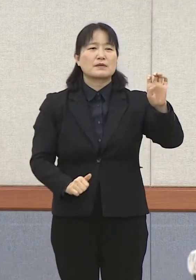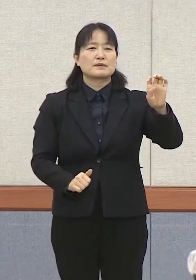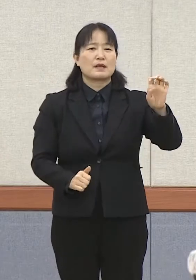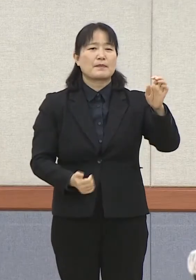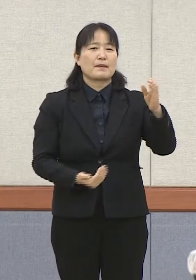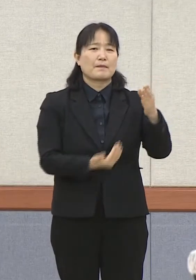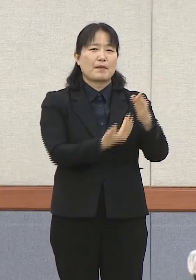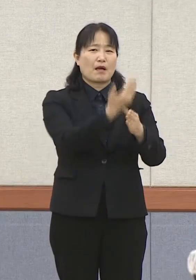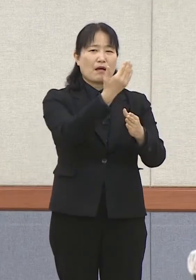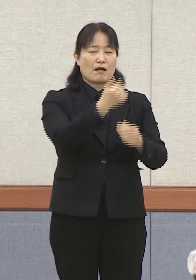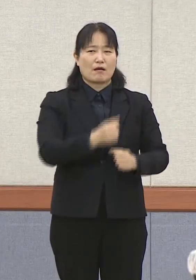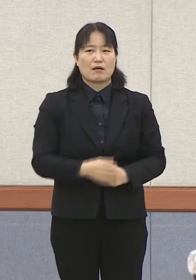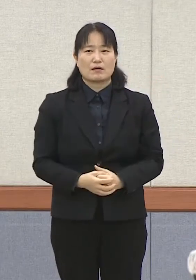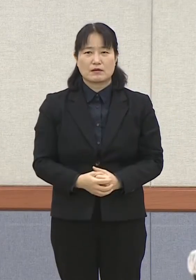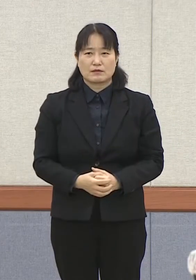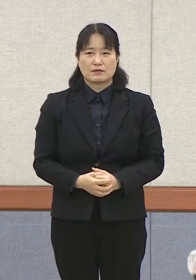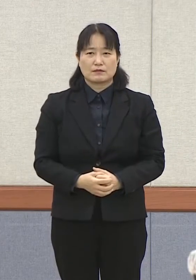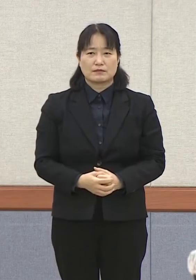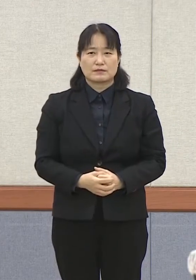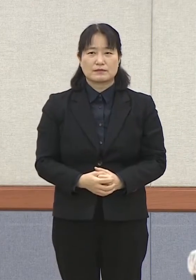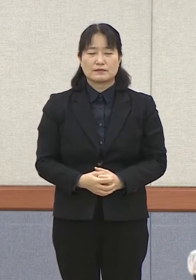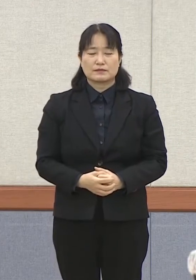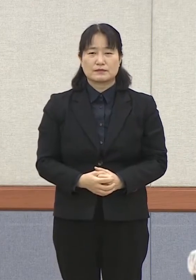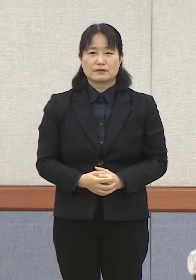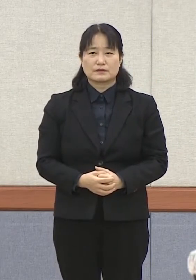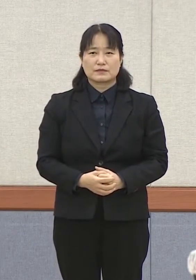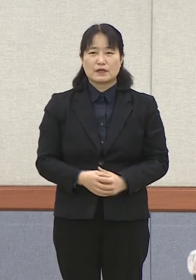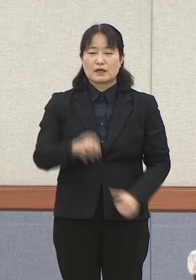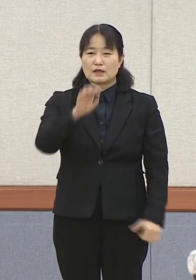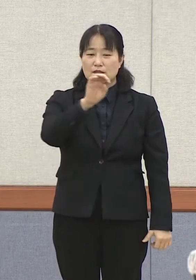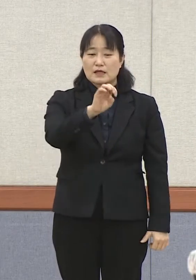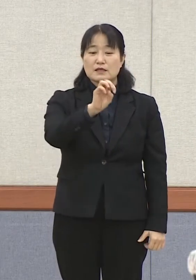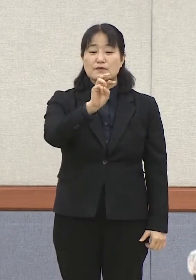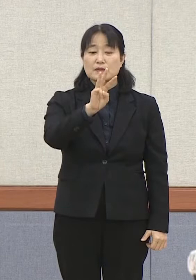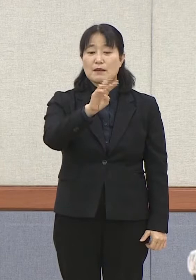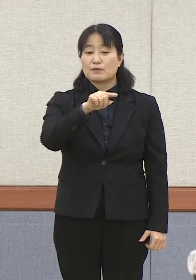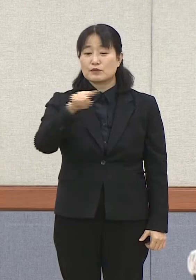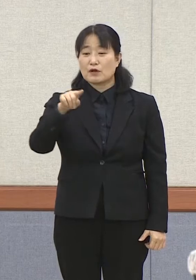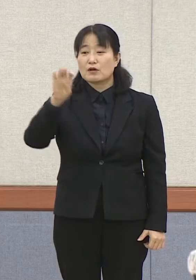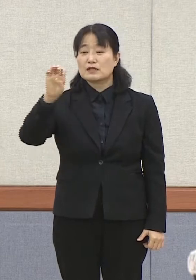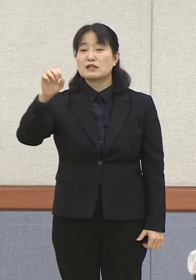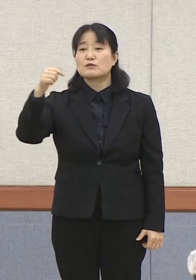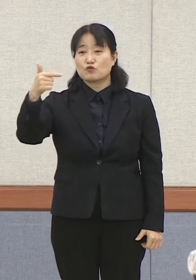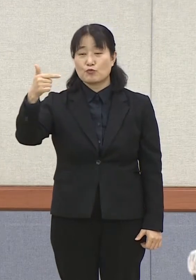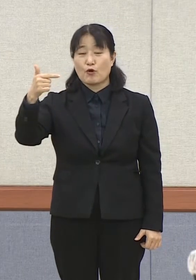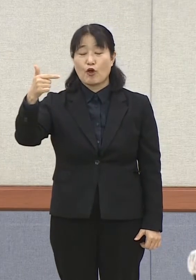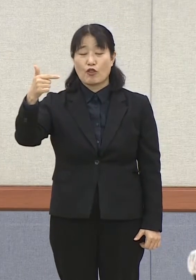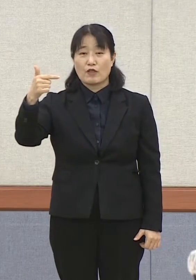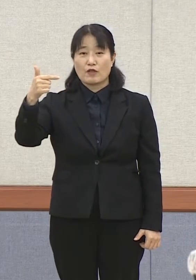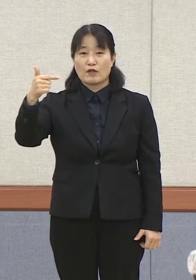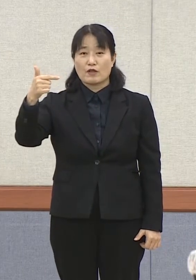감면이 된 것으로 추정되고 43번부터 46번까지